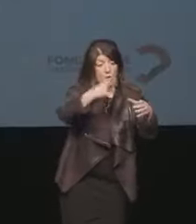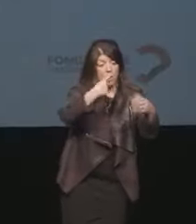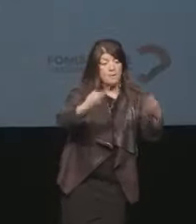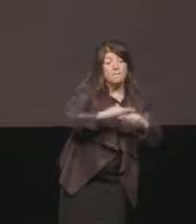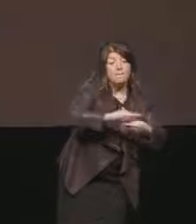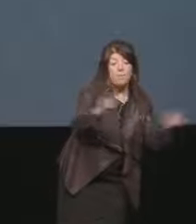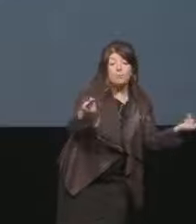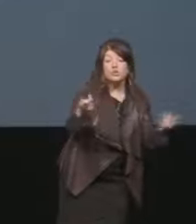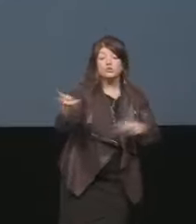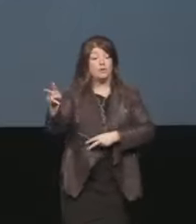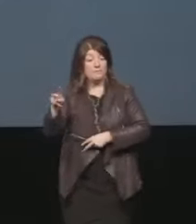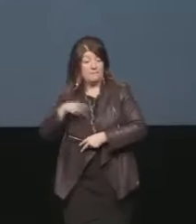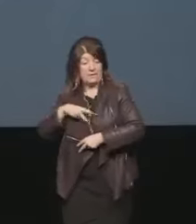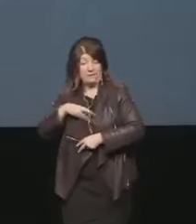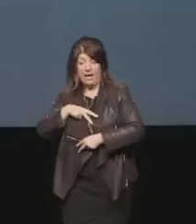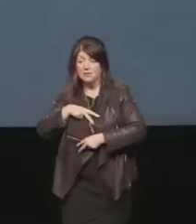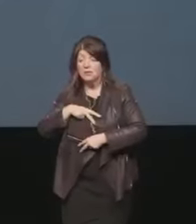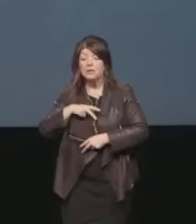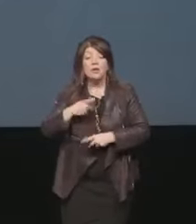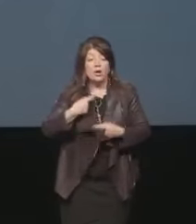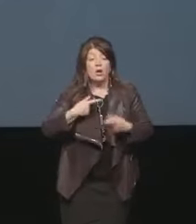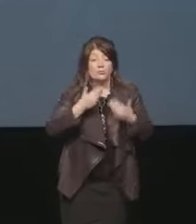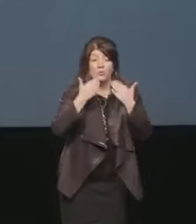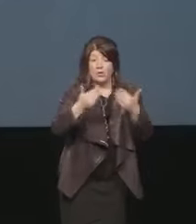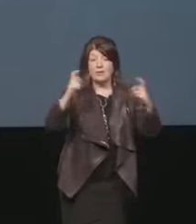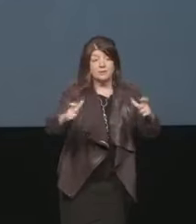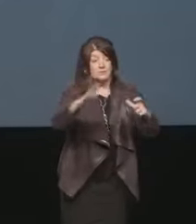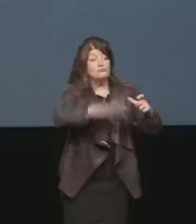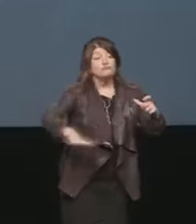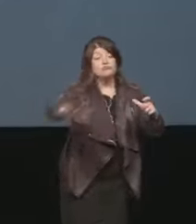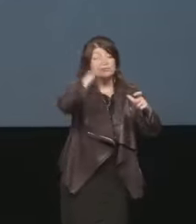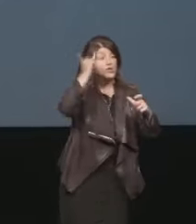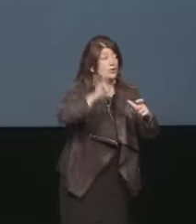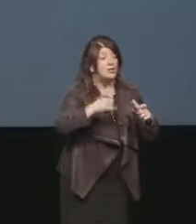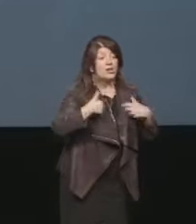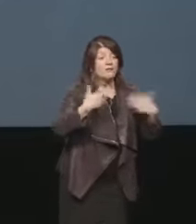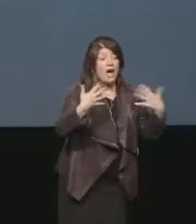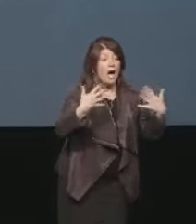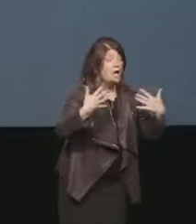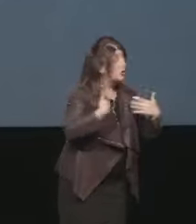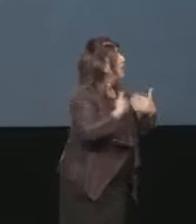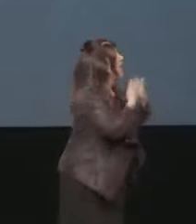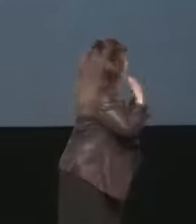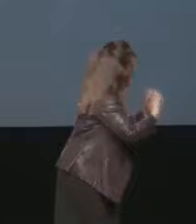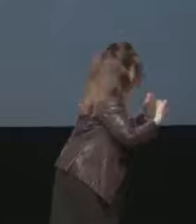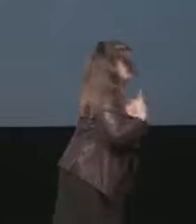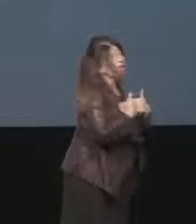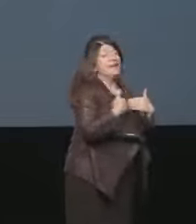a partire dal nostro territorio. Prendo fiato? Prendi fiato anche tu?